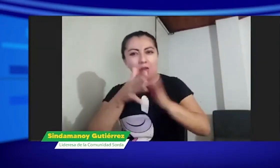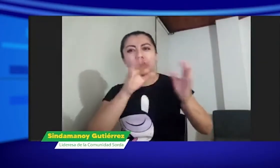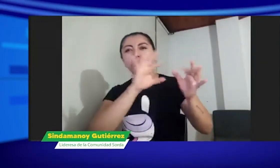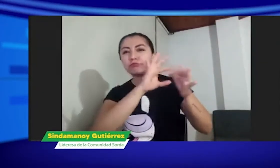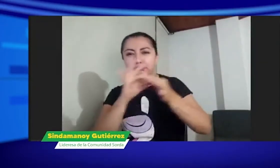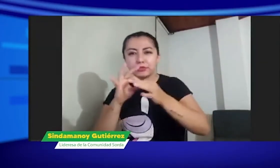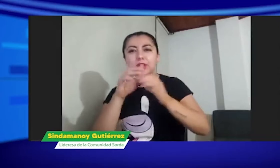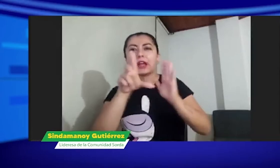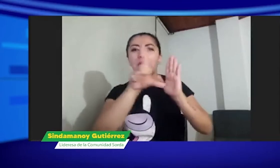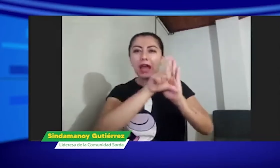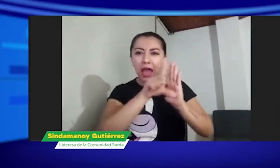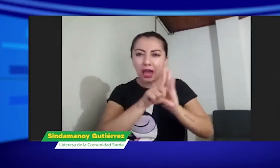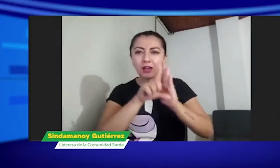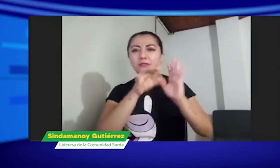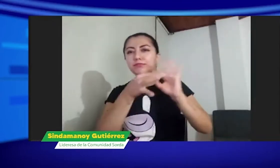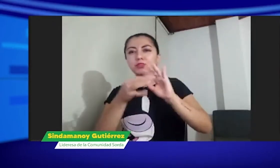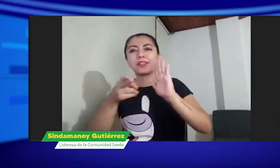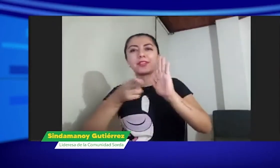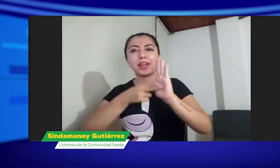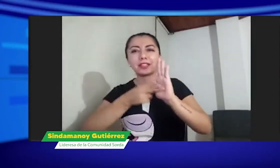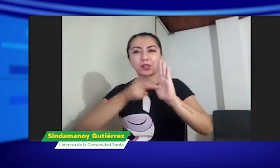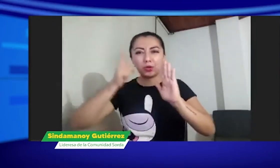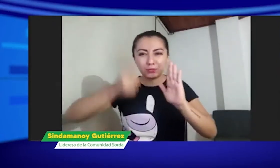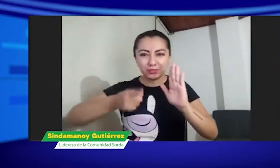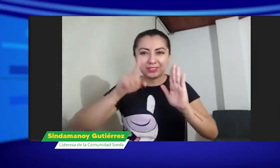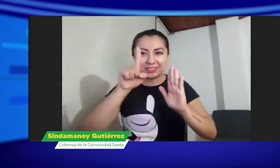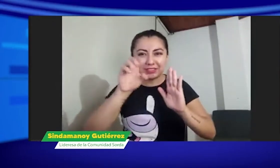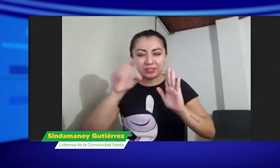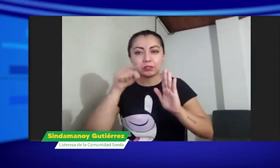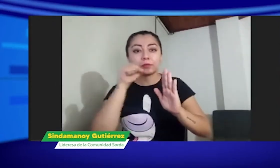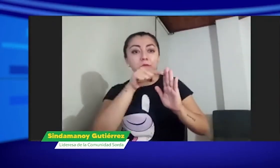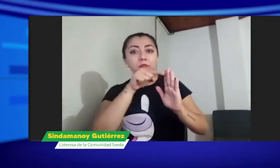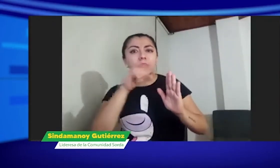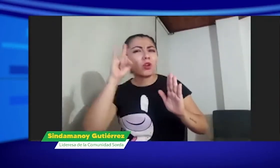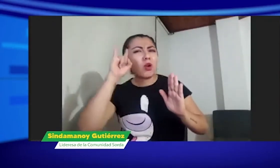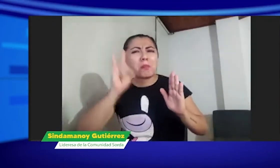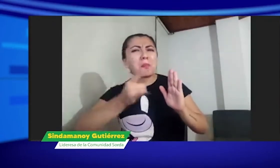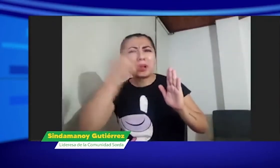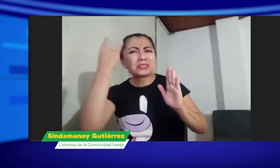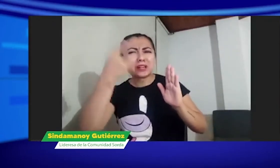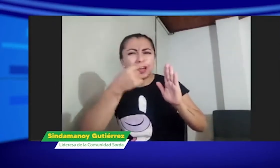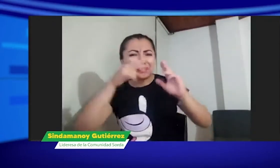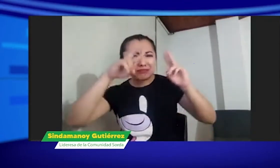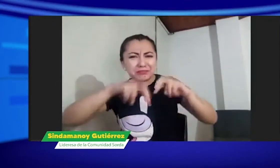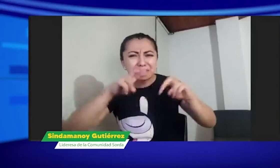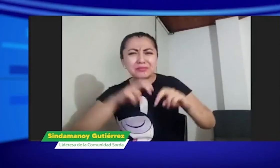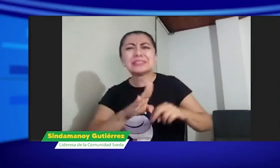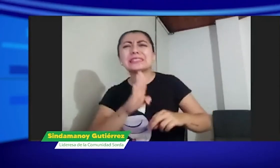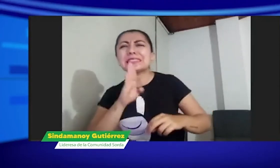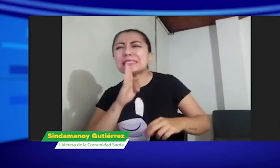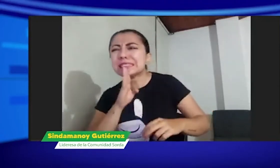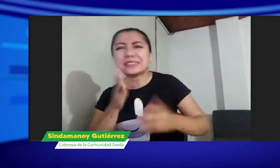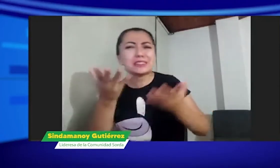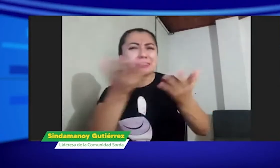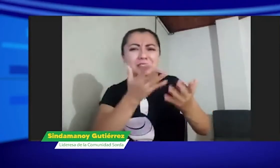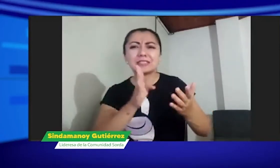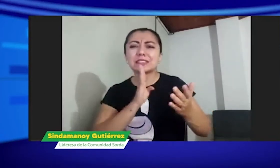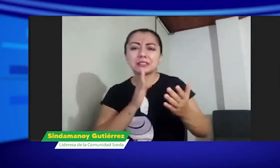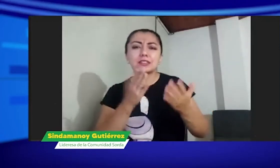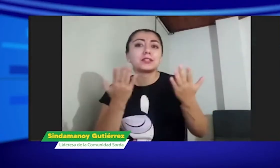lengua, idiomas y cómo también tenemos la sentencia de la corte. Pero, ¿cómo llegamos a